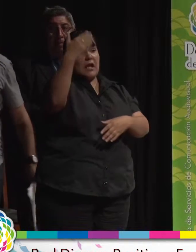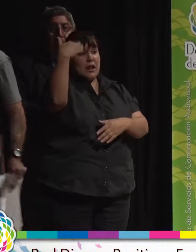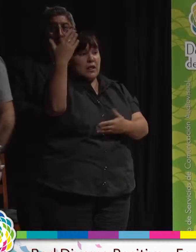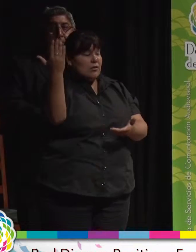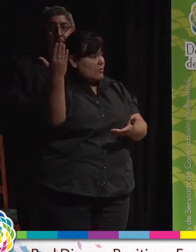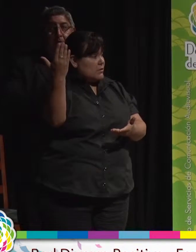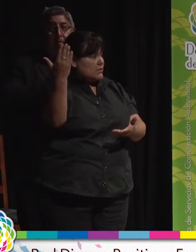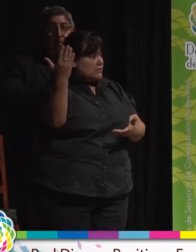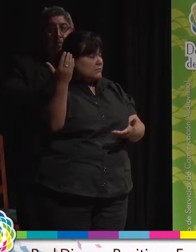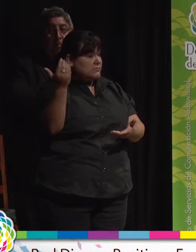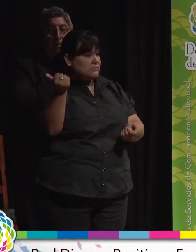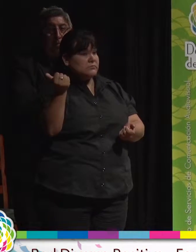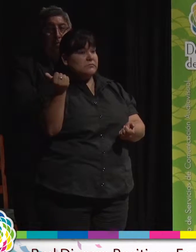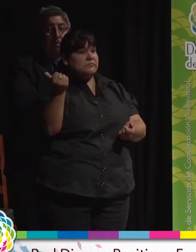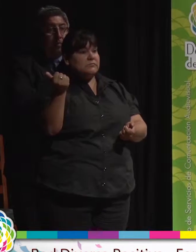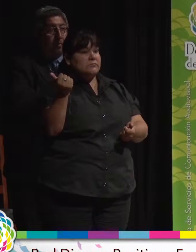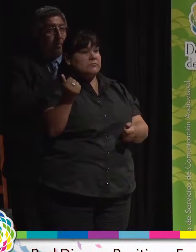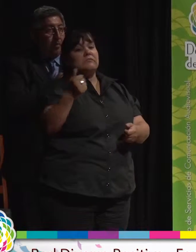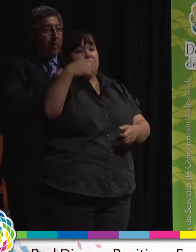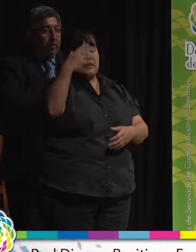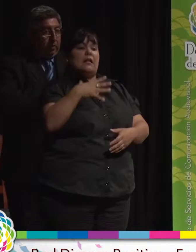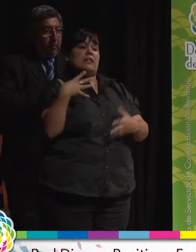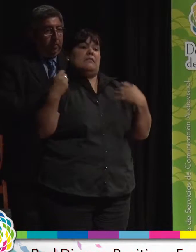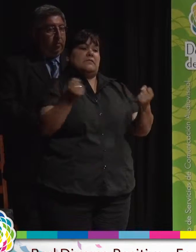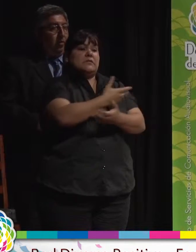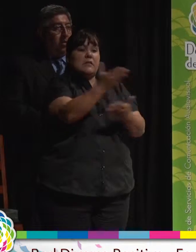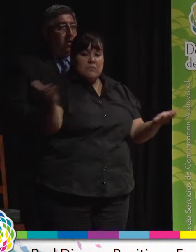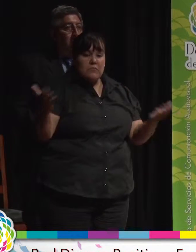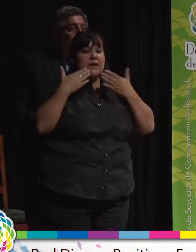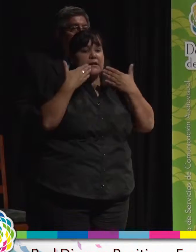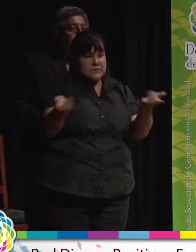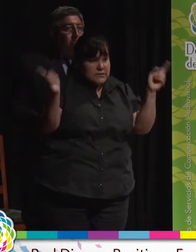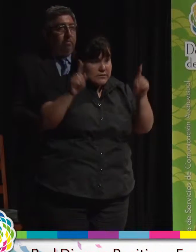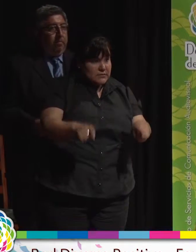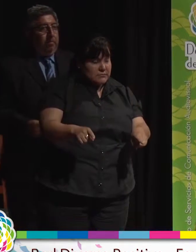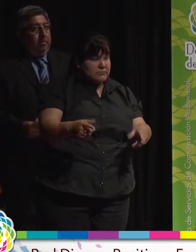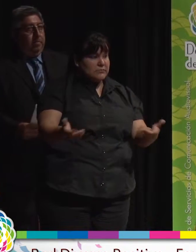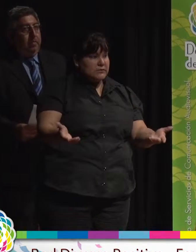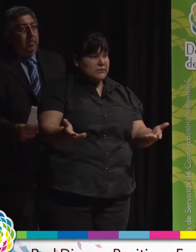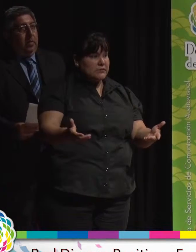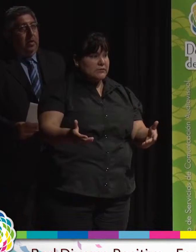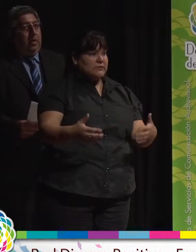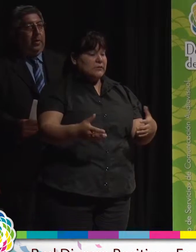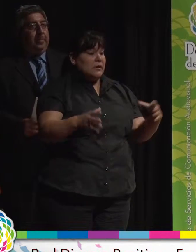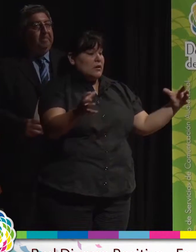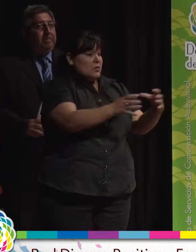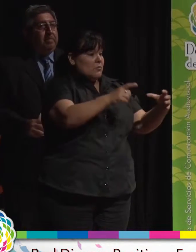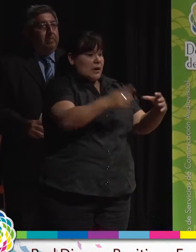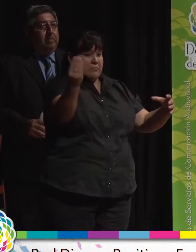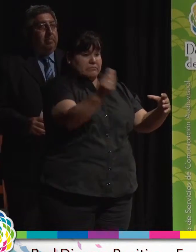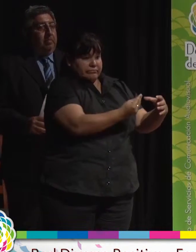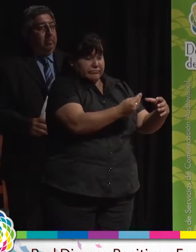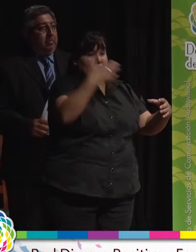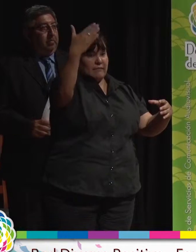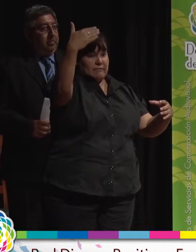a la defensoría, público. O sea, nos trajo acá para representarnos a